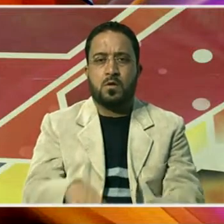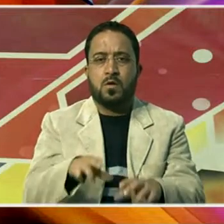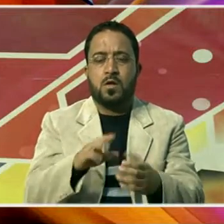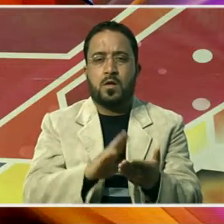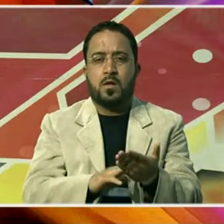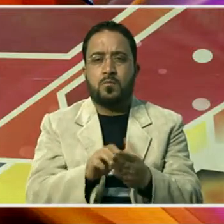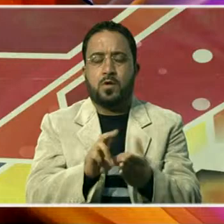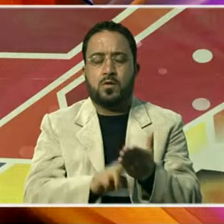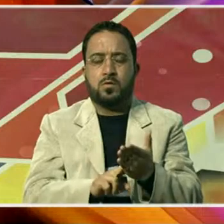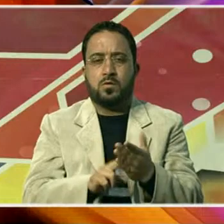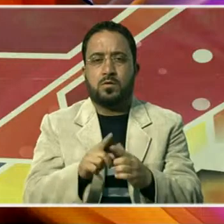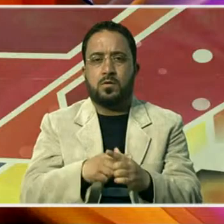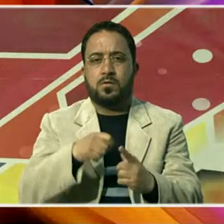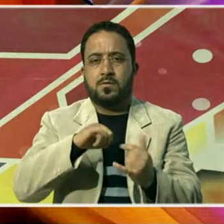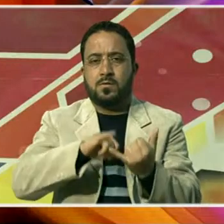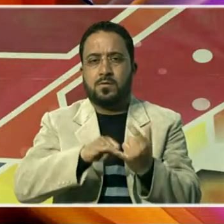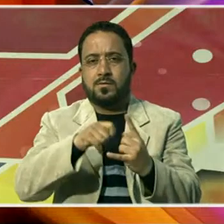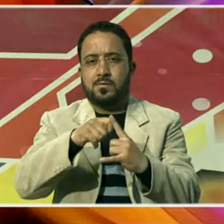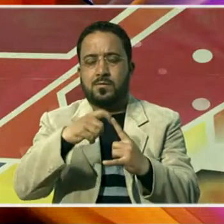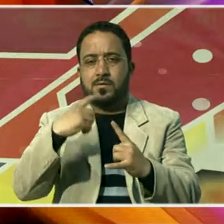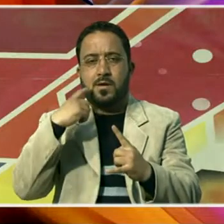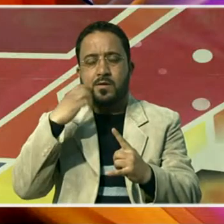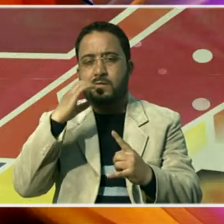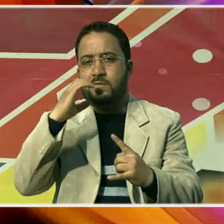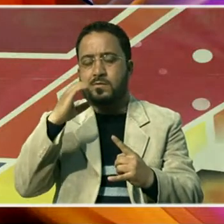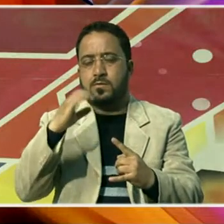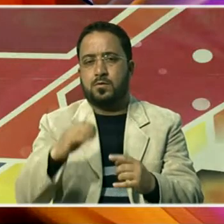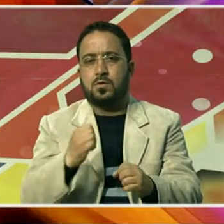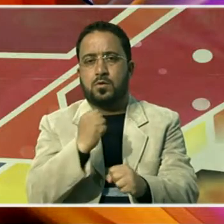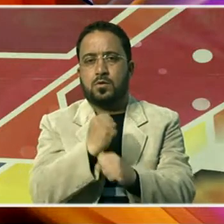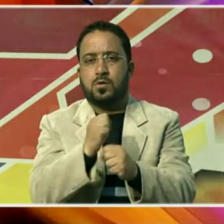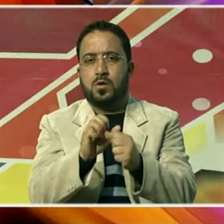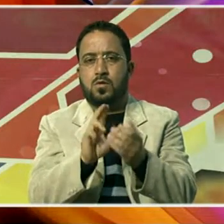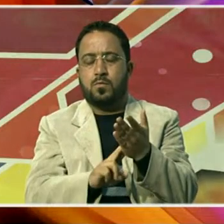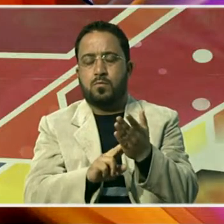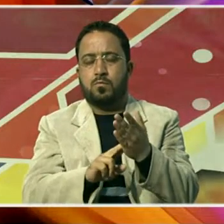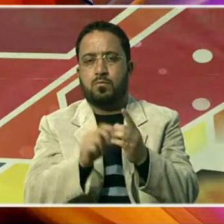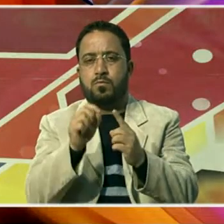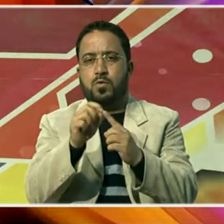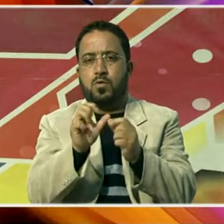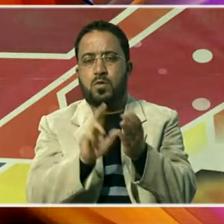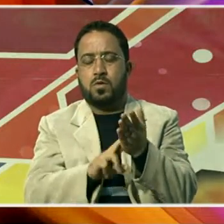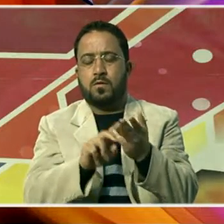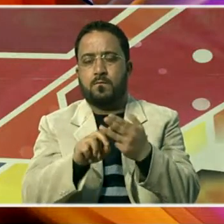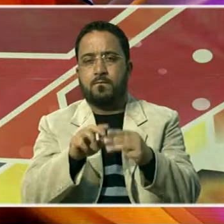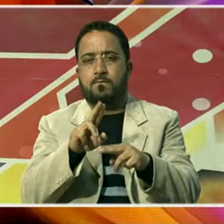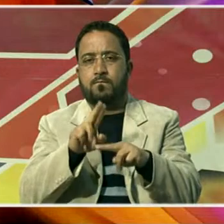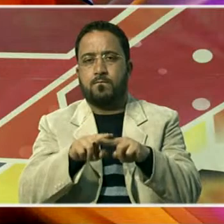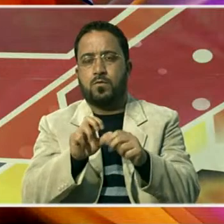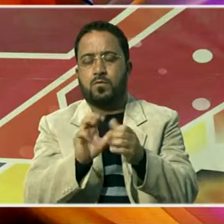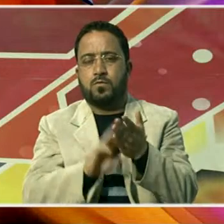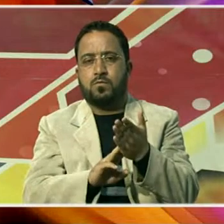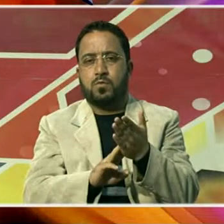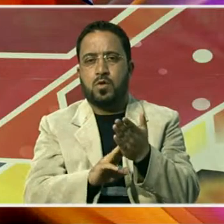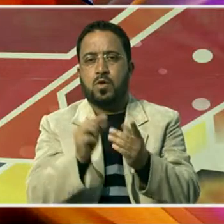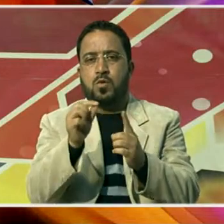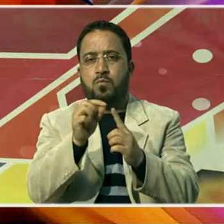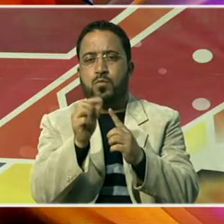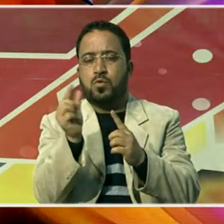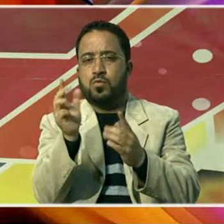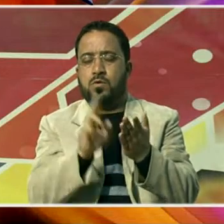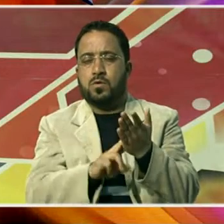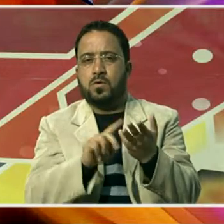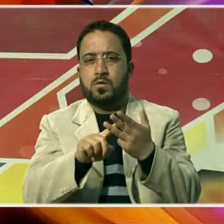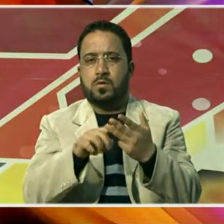کل اس کے آئی سی سی میں گلوبل اسٹریٹیجک پولیسی فارمڈیشن پونے کے زیر احتمام